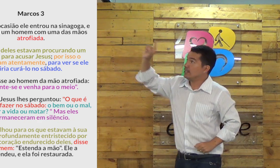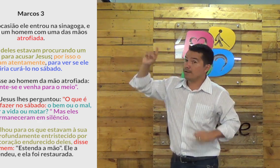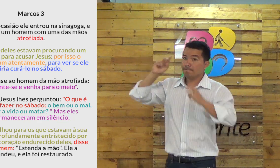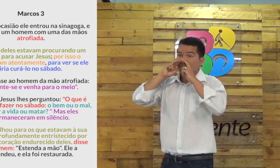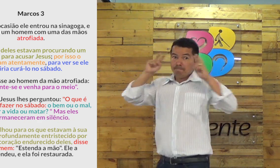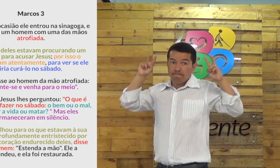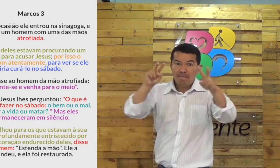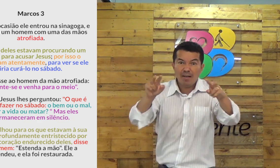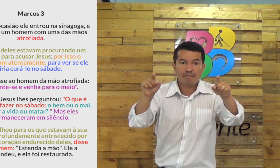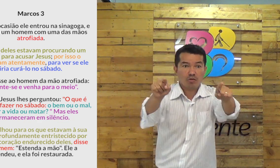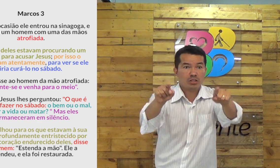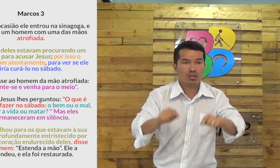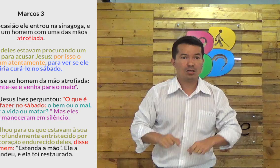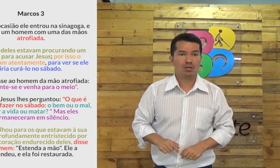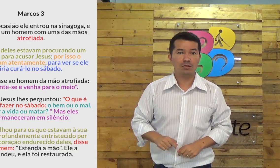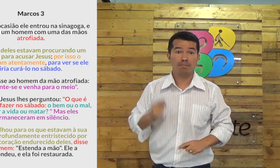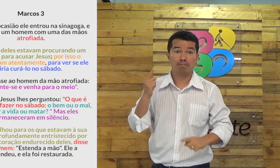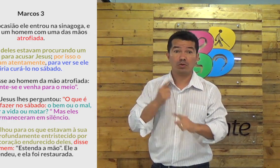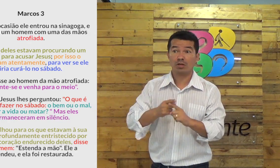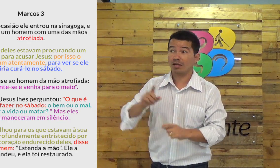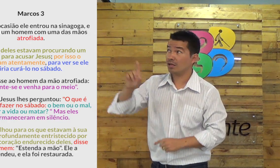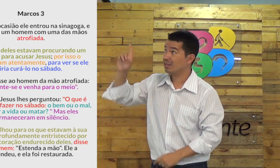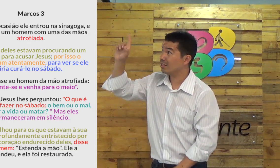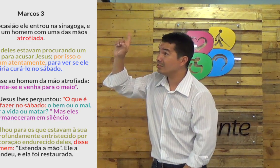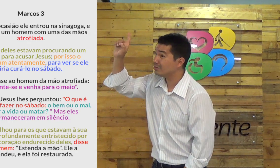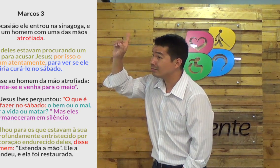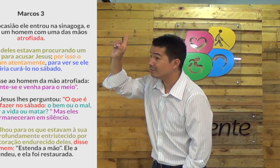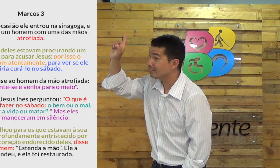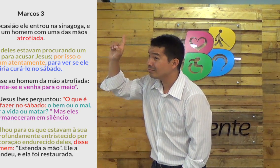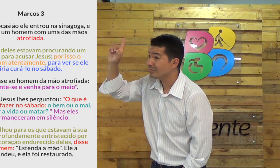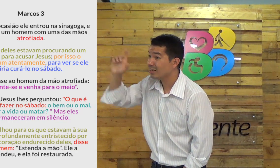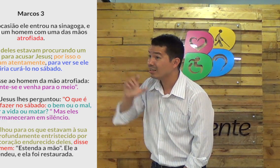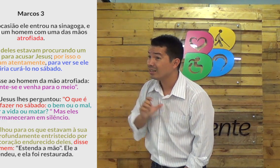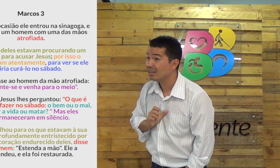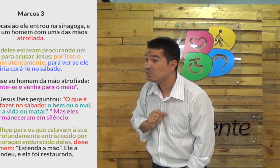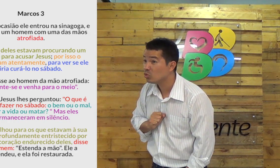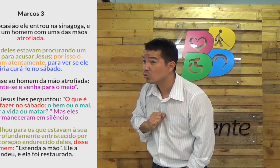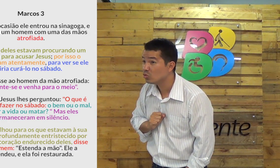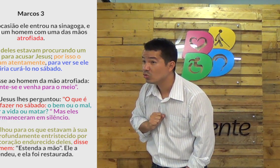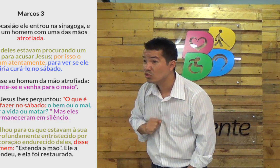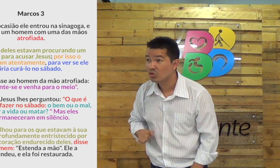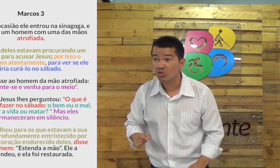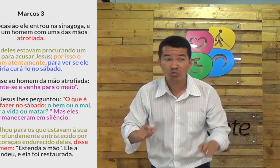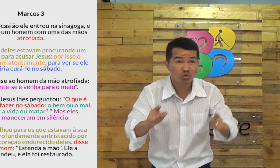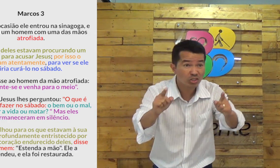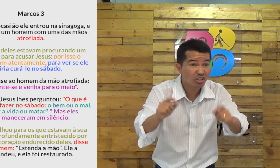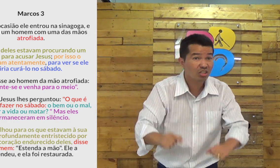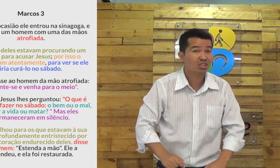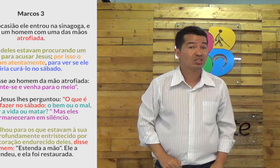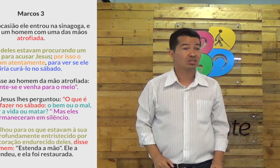Todos podem esquecer de você mas Deus olha para você. Porque Deus ama você.